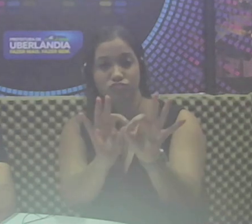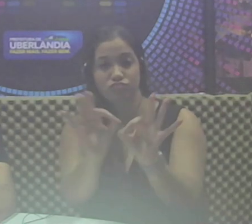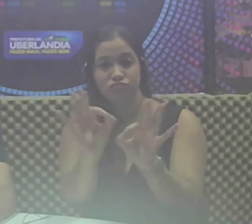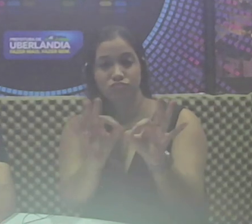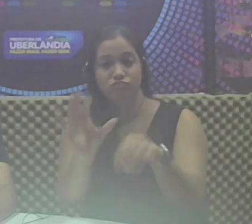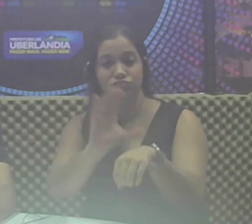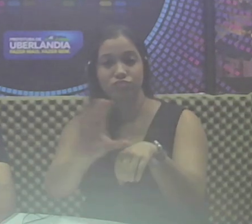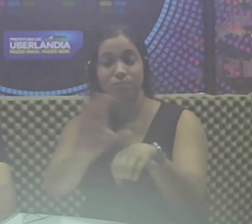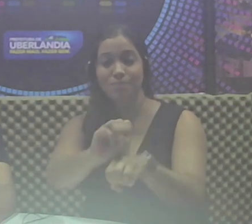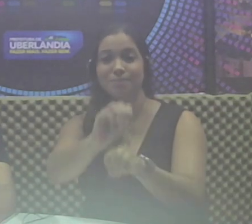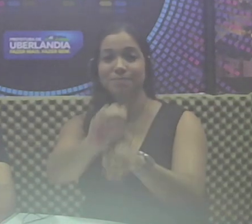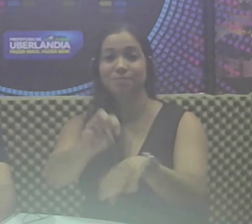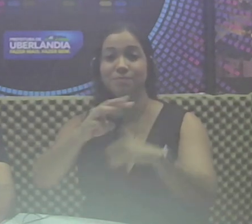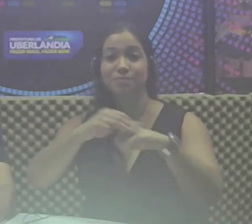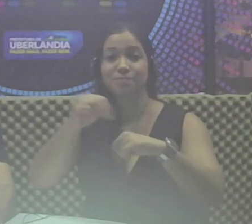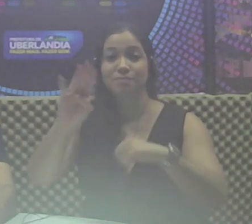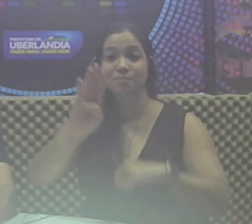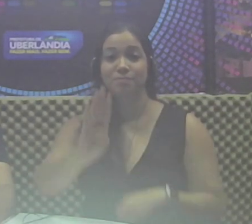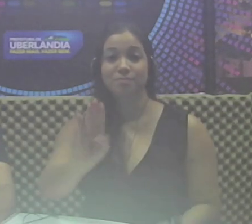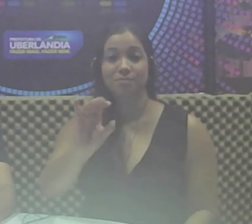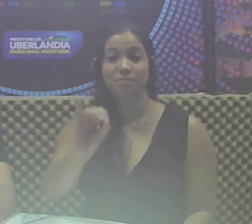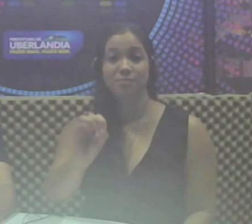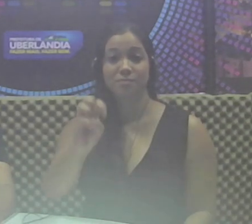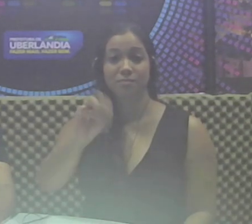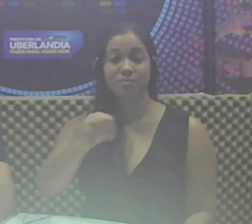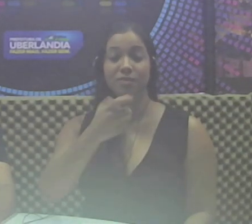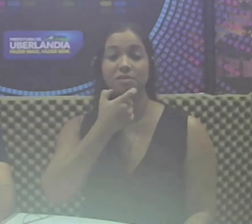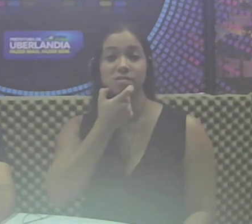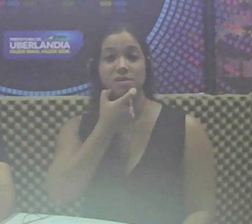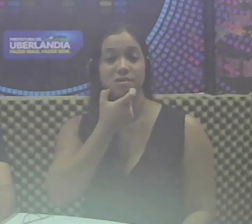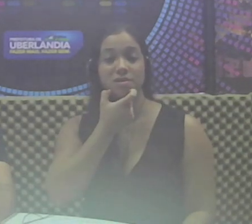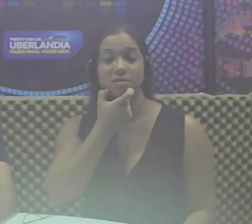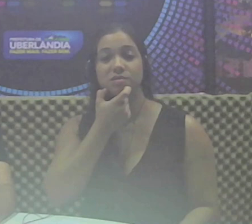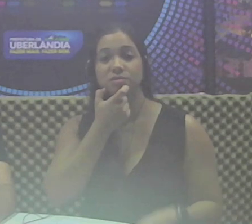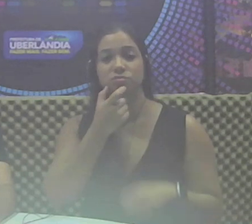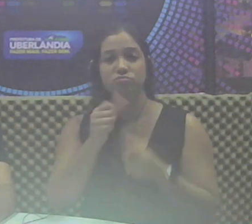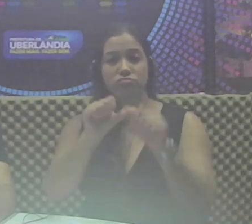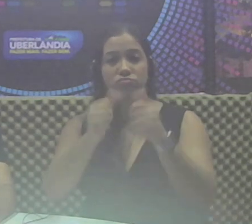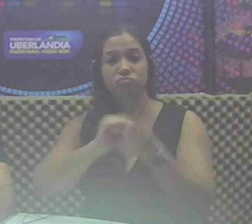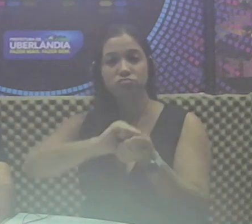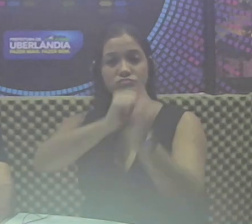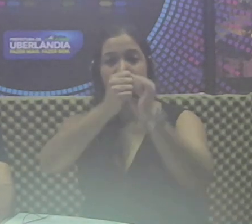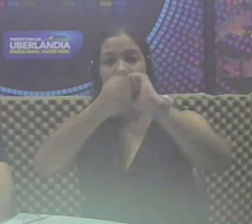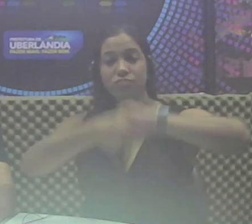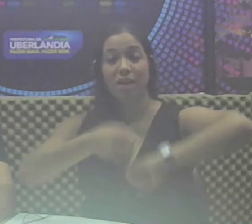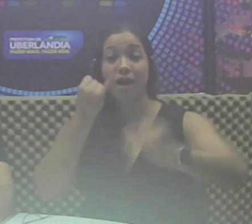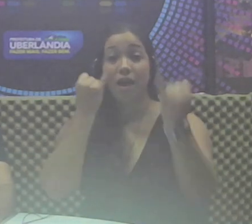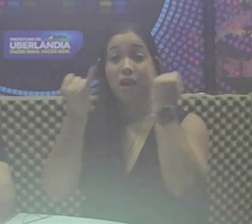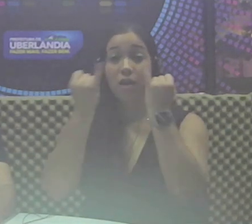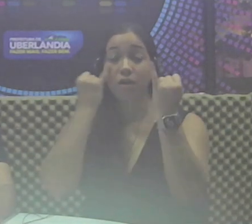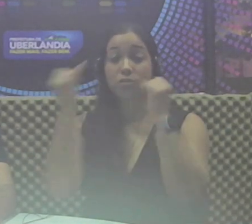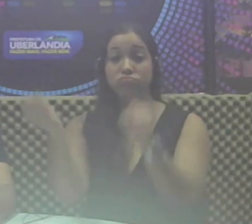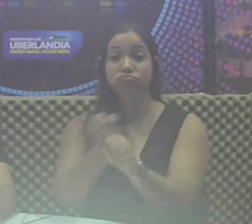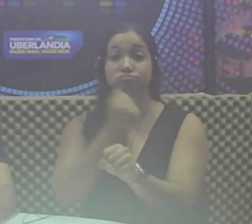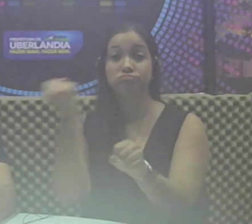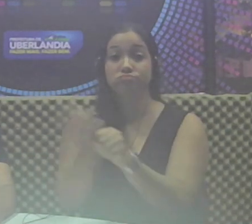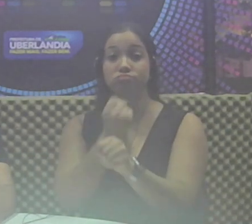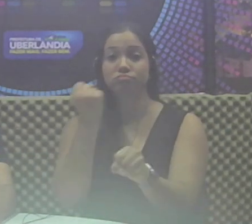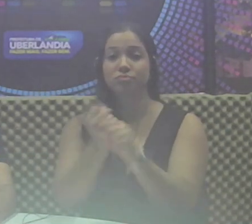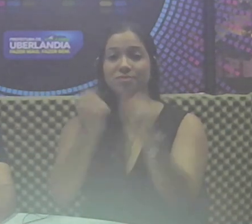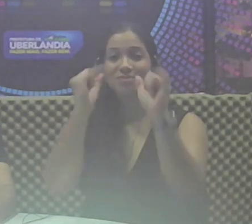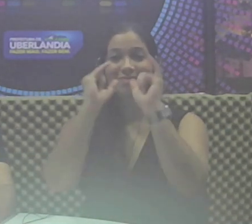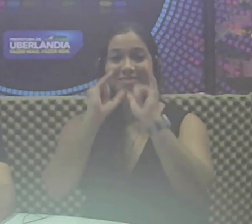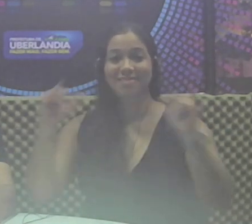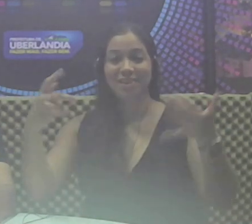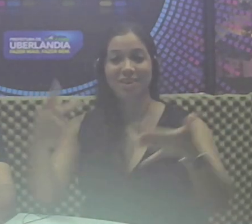capacitação da metodologia BIM, sigla em inglês, para modelagem de informação da construção. O anúncio foi feito